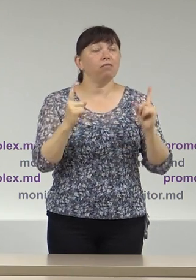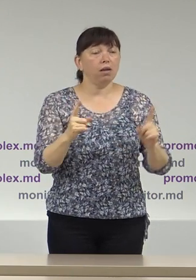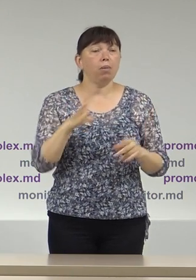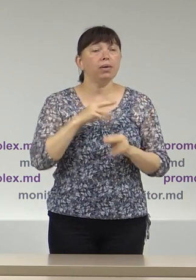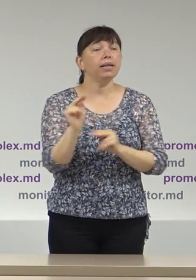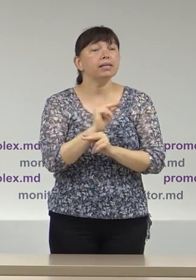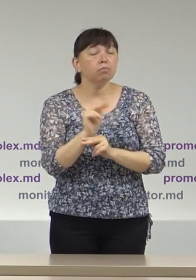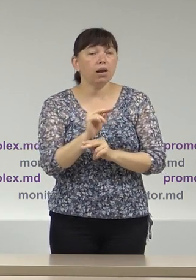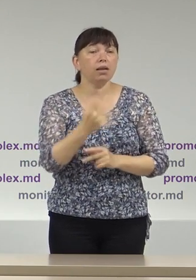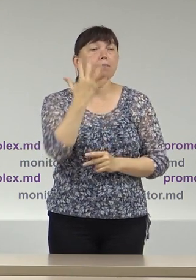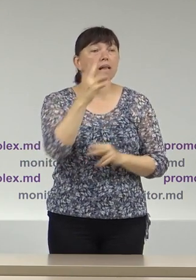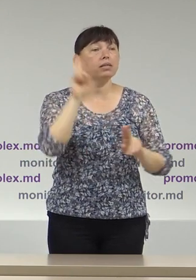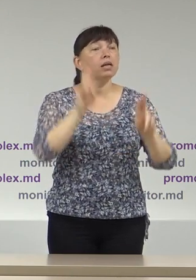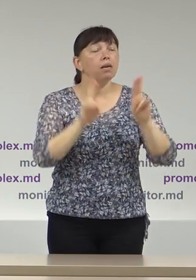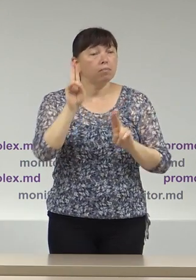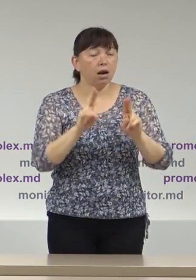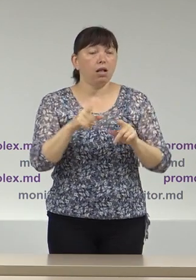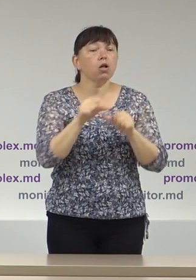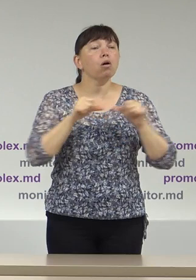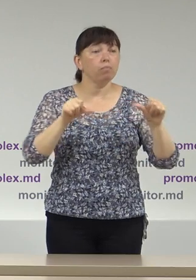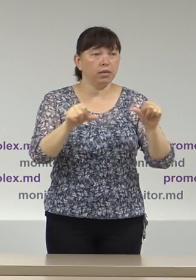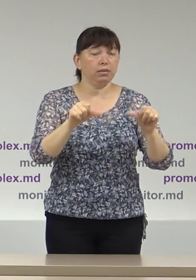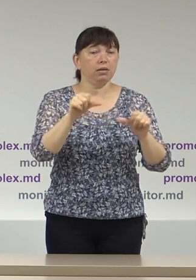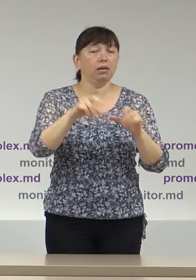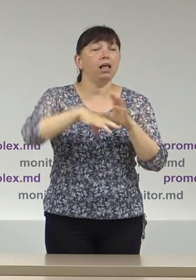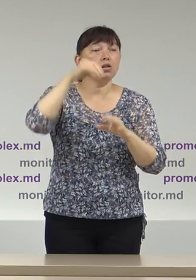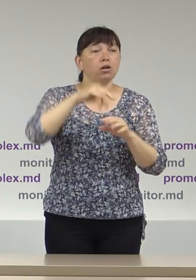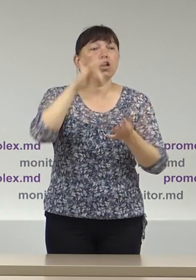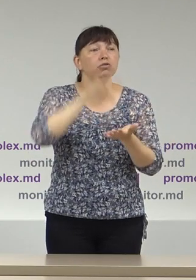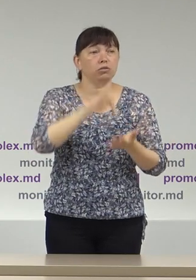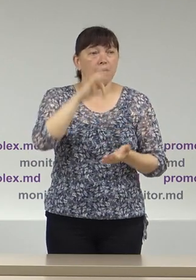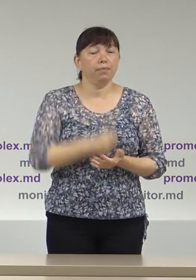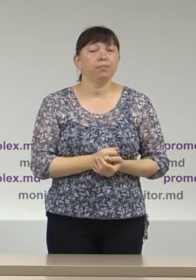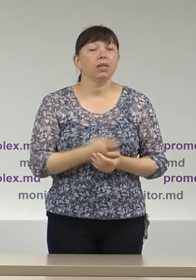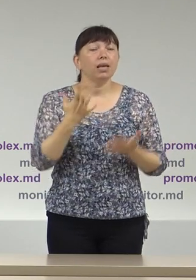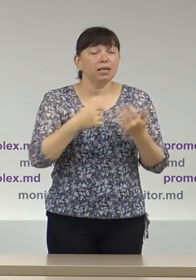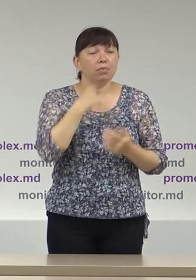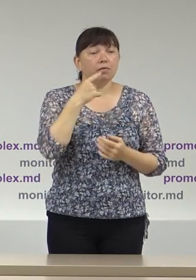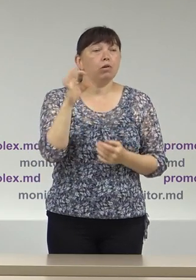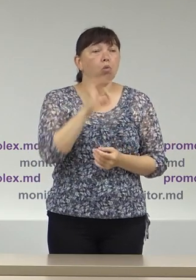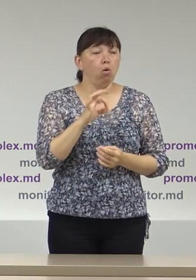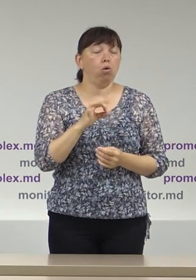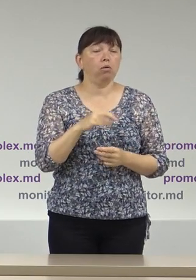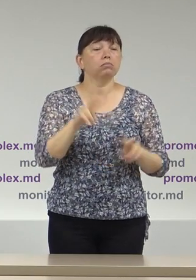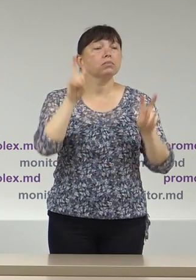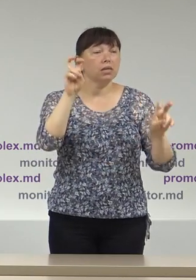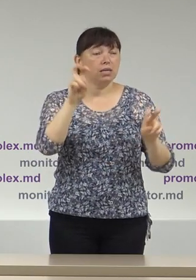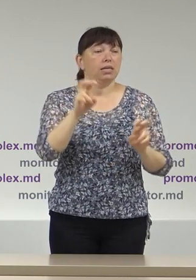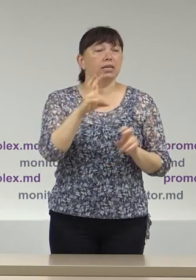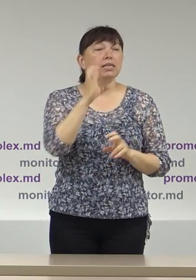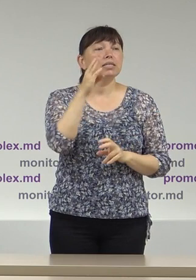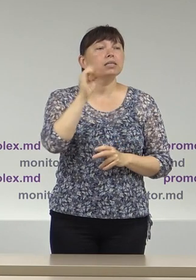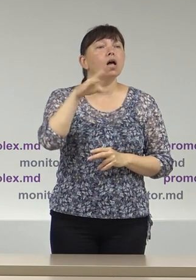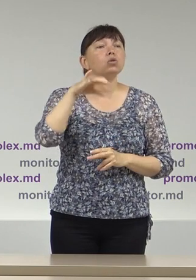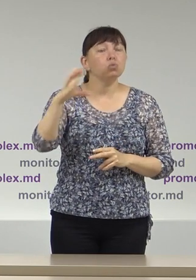modificate și 5 regulamentele Comisiei Electorale Centrale. În speță vorbim despre regulamentul privind statutul observatorilor și procedura de